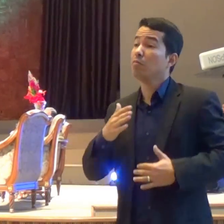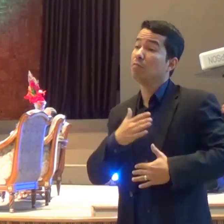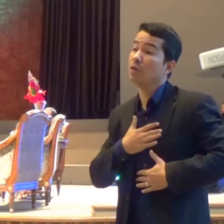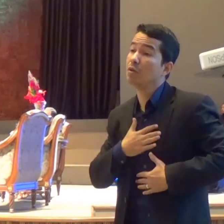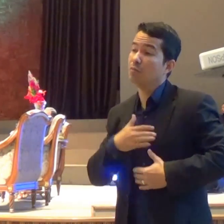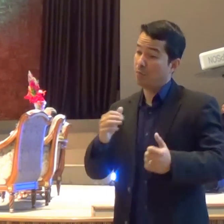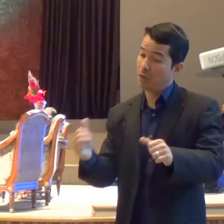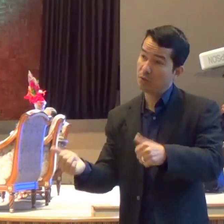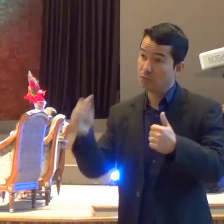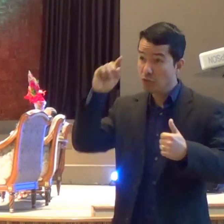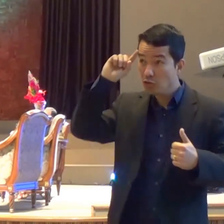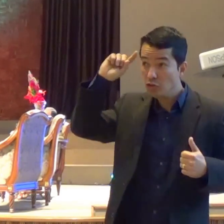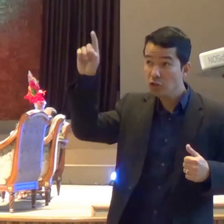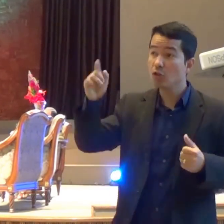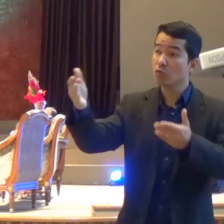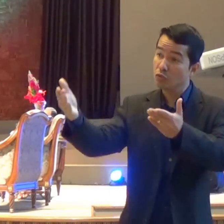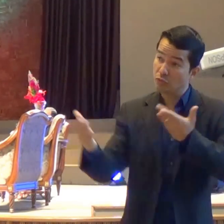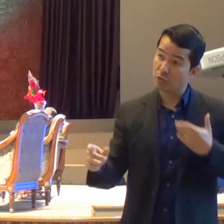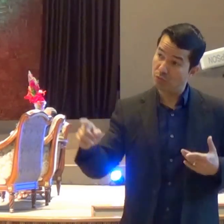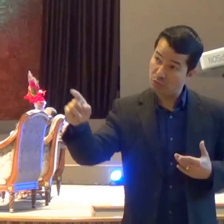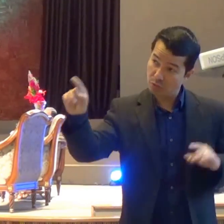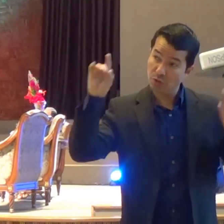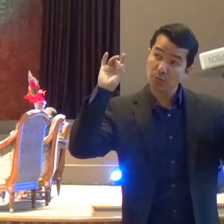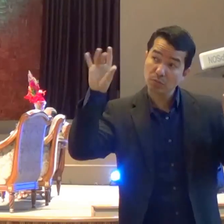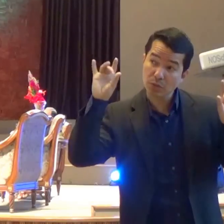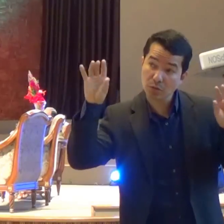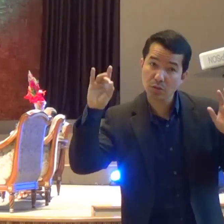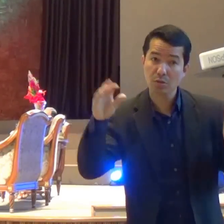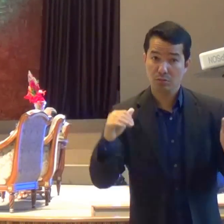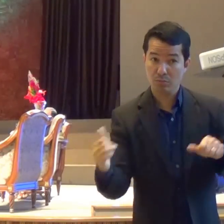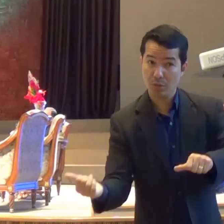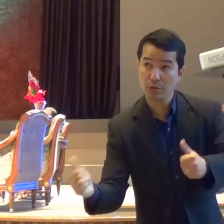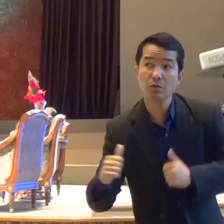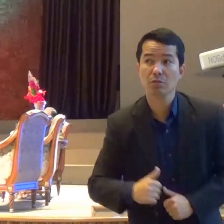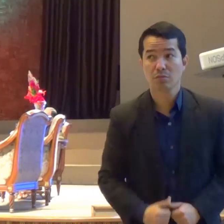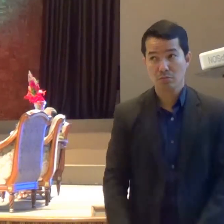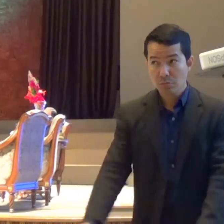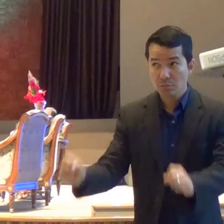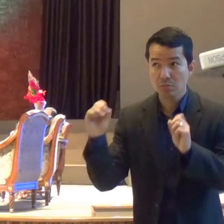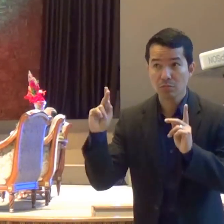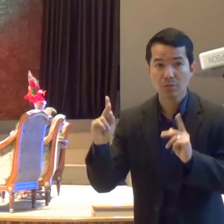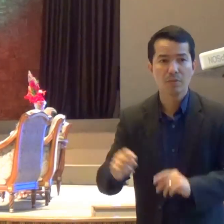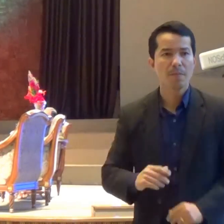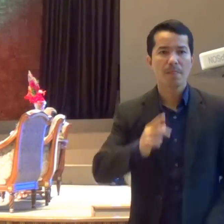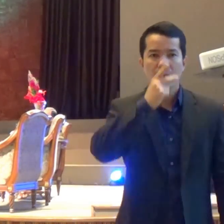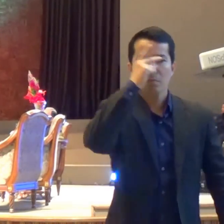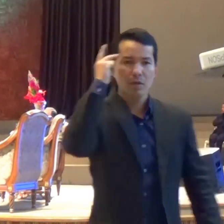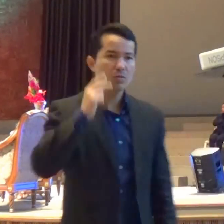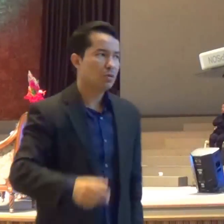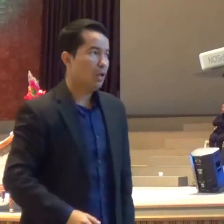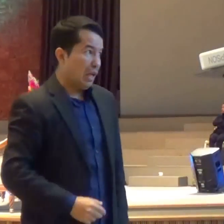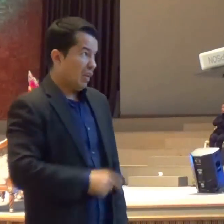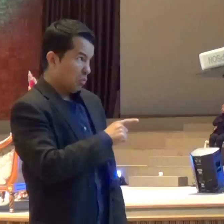convidado Até aqueles Que não vivem A mesma fé Que você vive